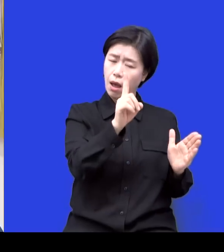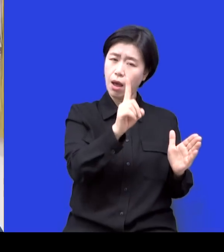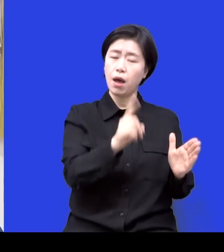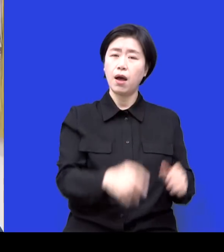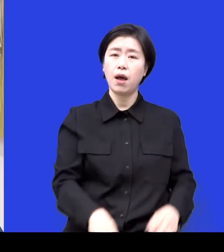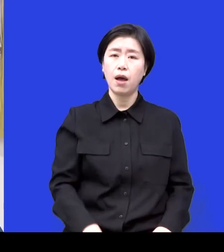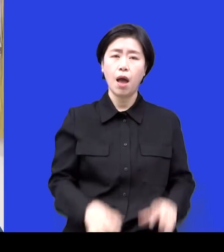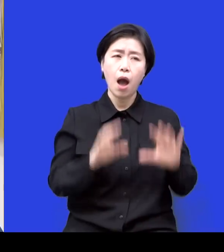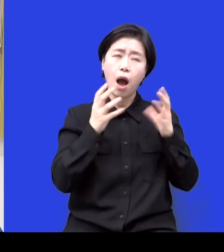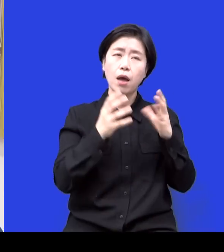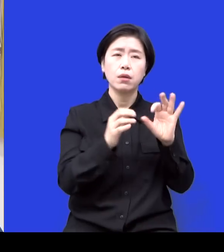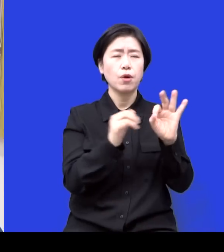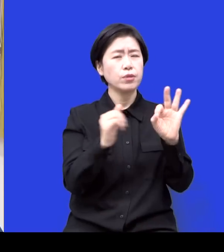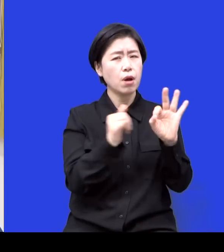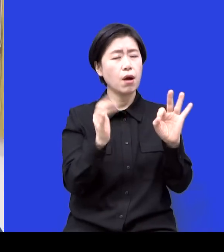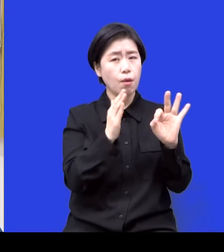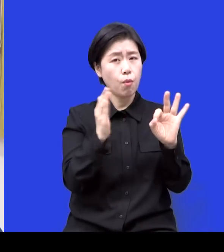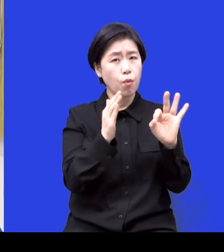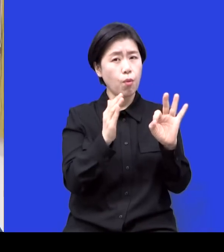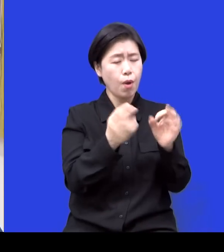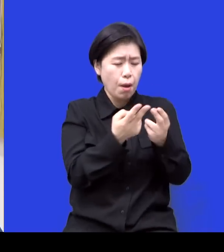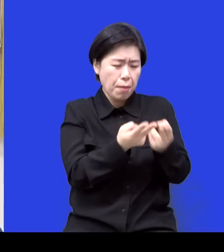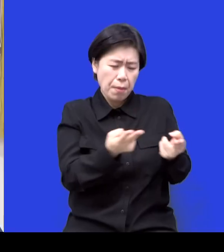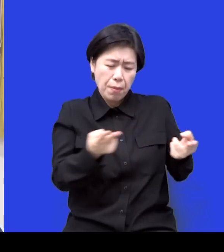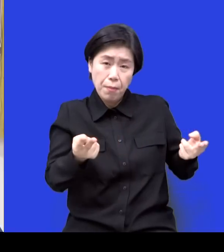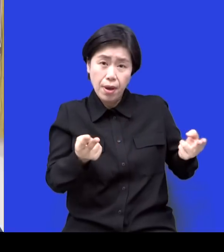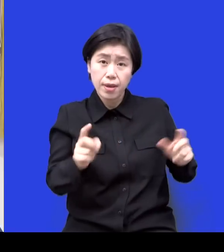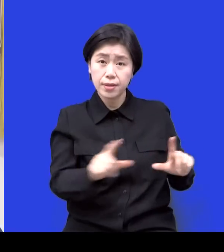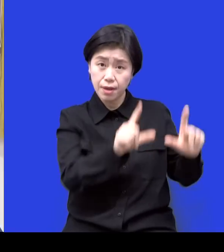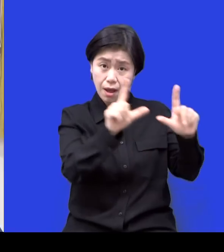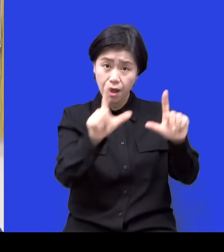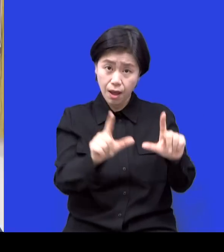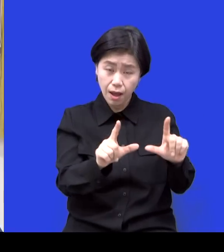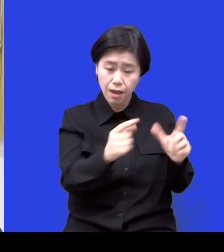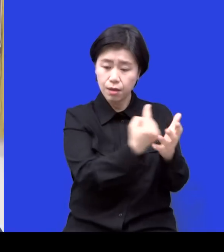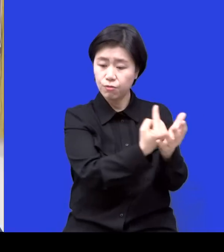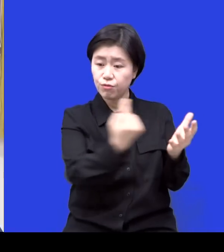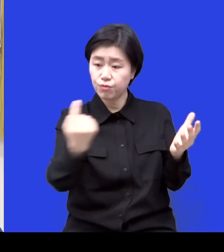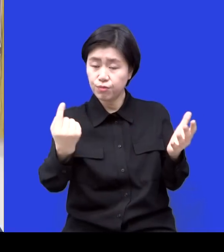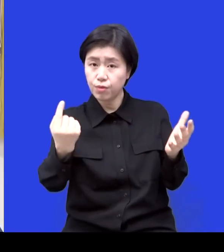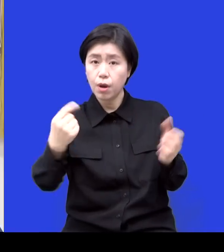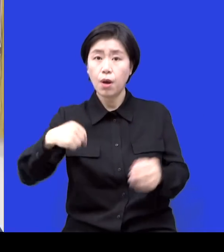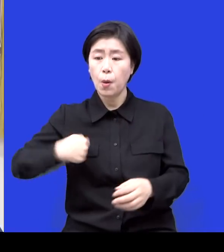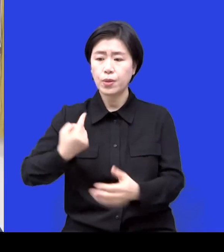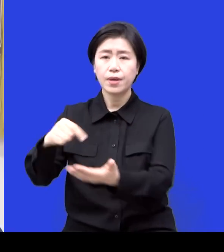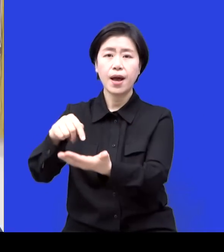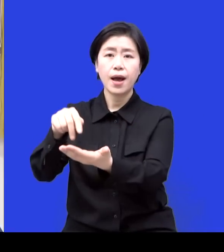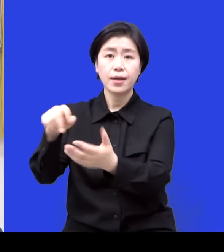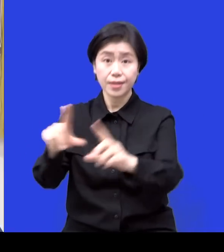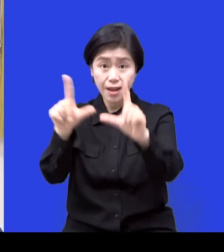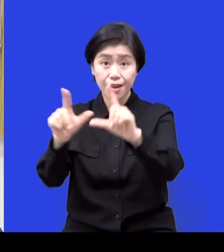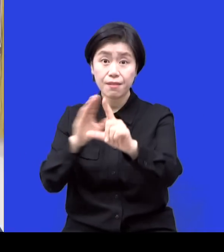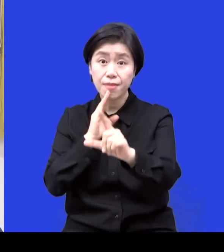10명 정도, 10명 안팎으로 아이들이 같이 살고 퇴소를 하면 혼자 살 수 있으니까 저는 처음에는